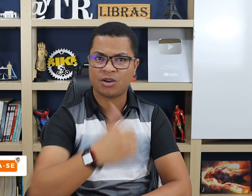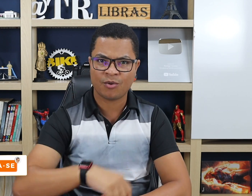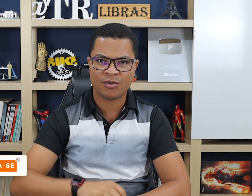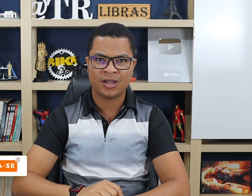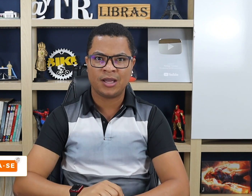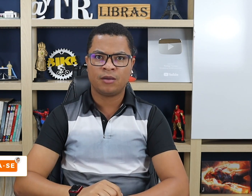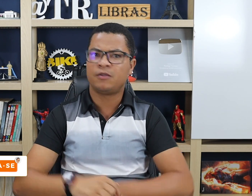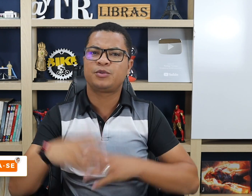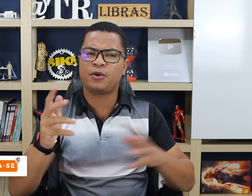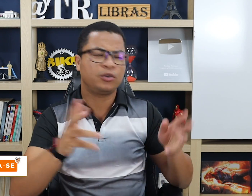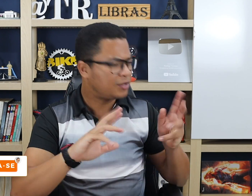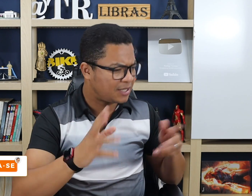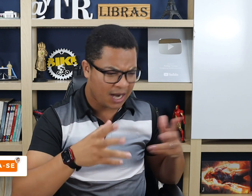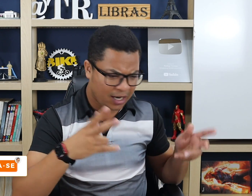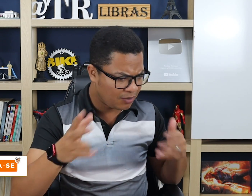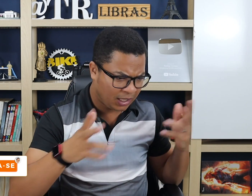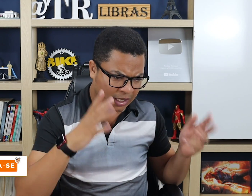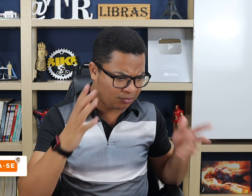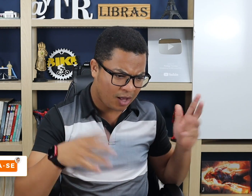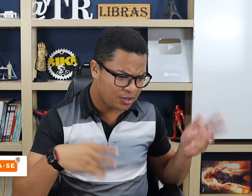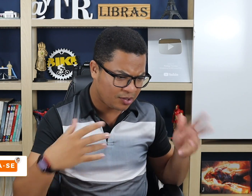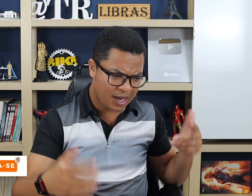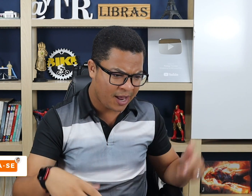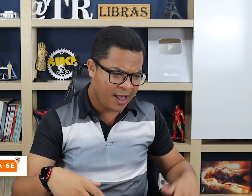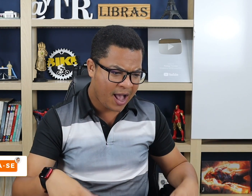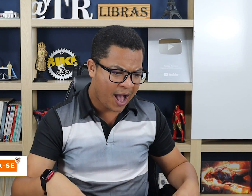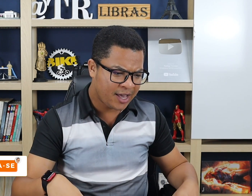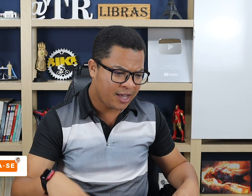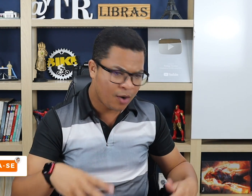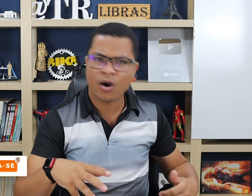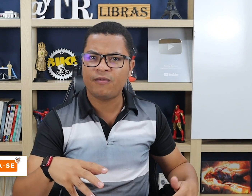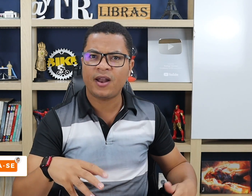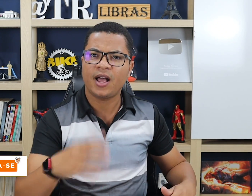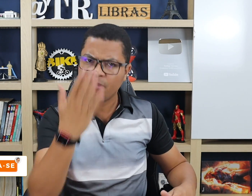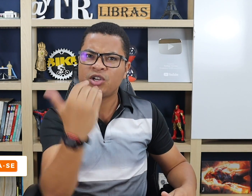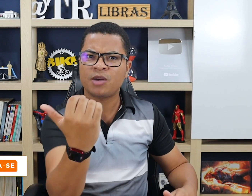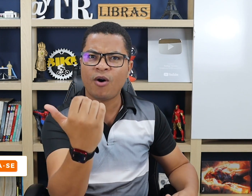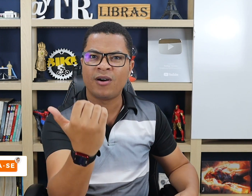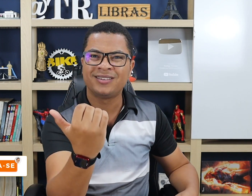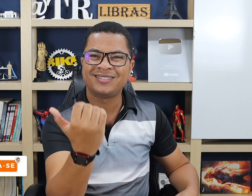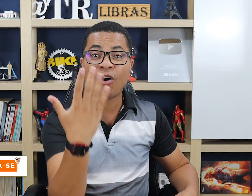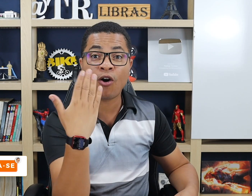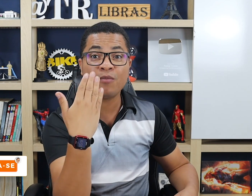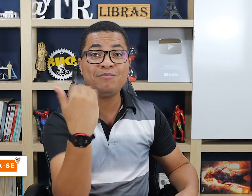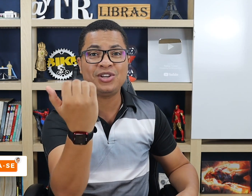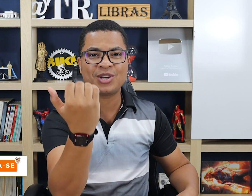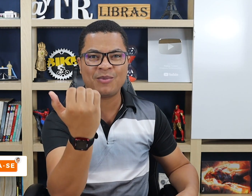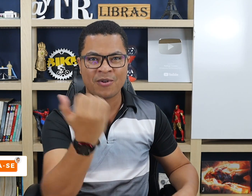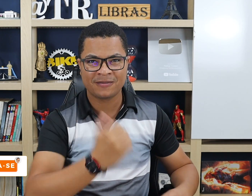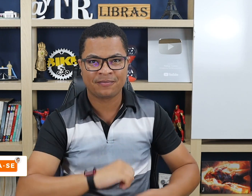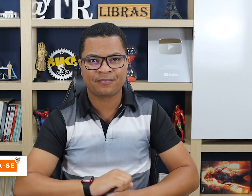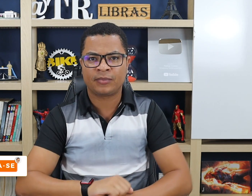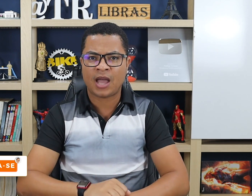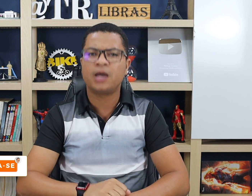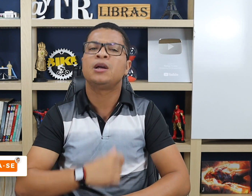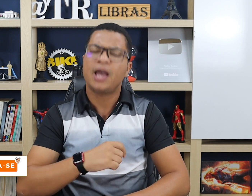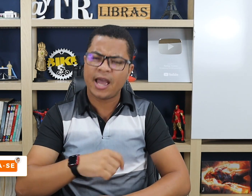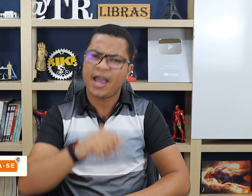chamou. Vamos supor que eu estou distraído aqui e tal, não sei o que. Aí, eu olho e falo, ah, me chamou. Ó, me chamou. Tá? É,